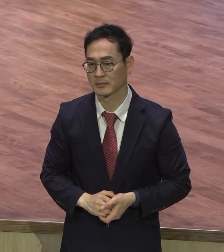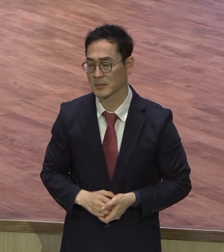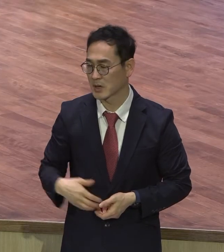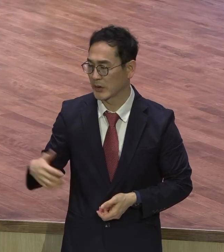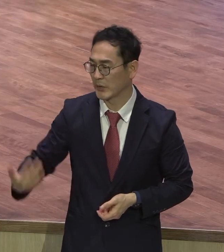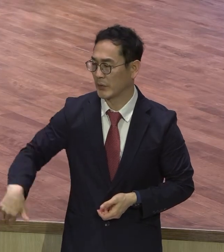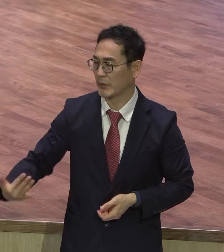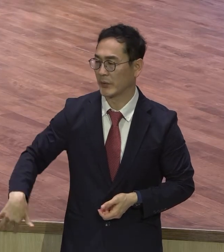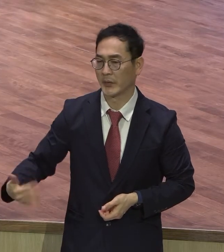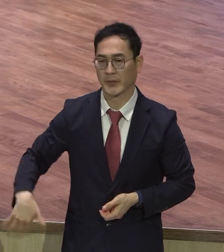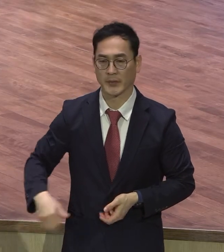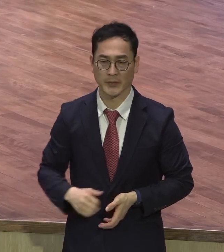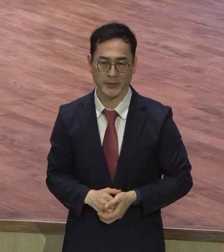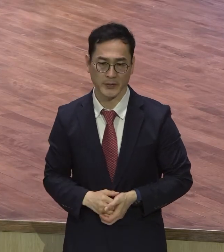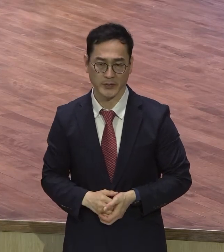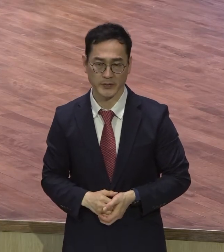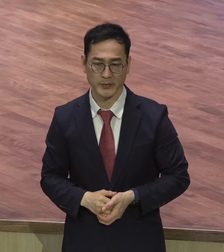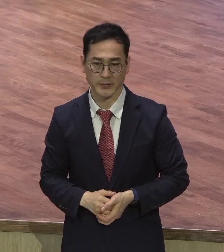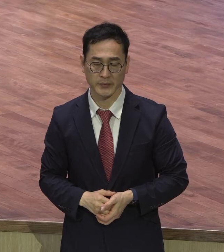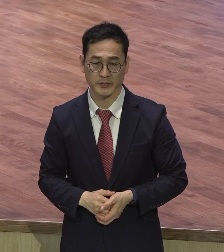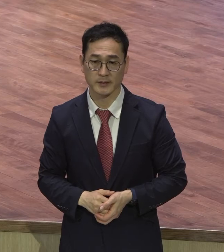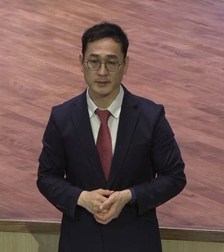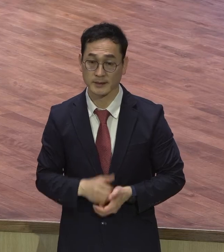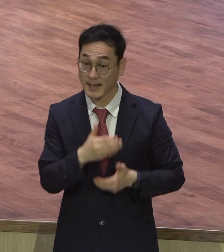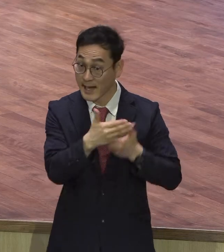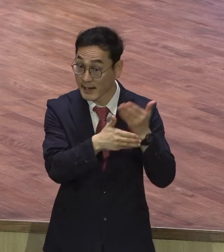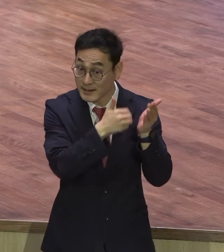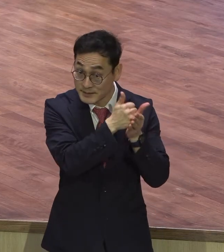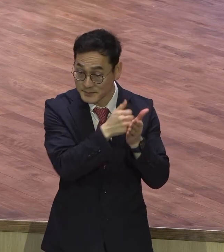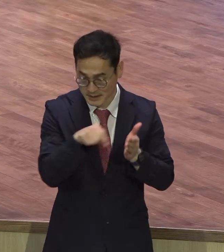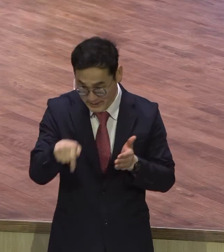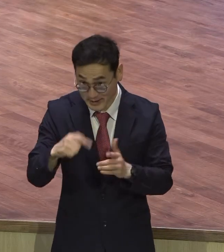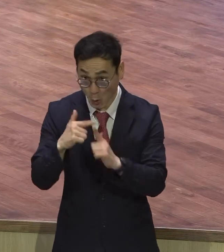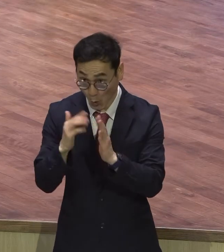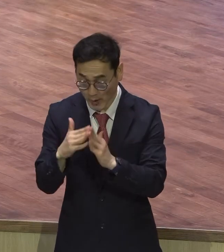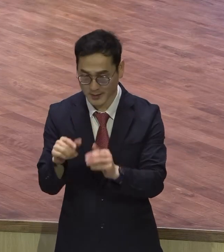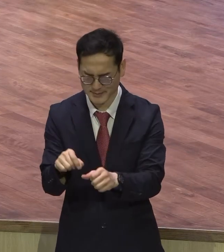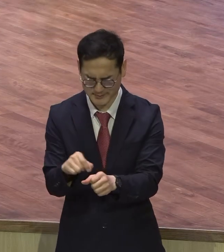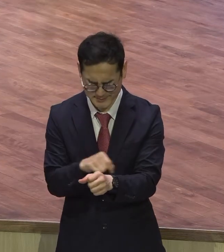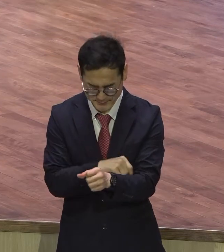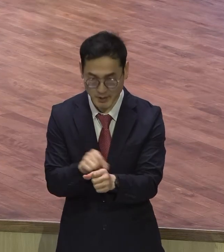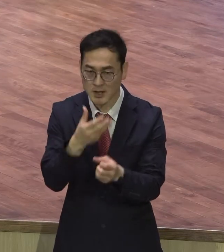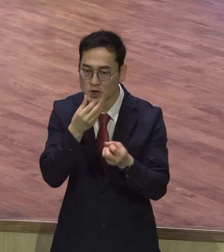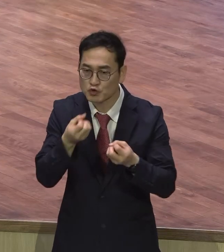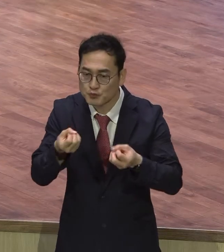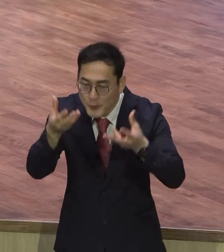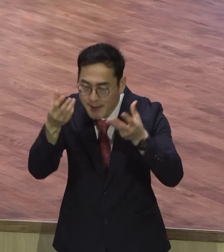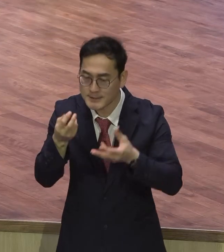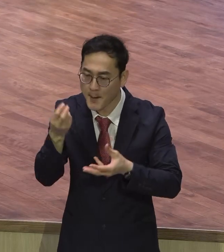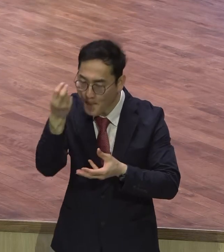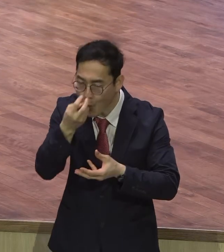하나님이 이 교회를 특별히 축복하시고 보호하시고 지킬 줄로 믿습니다.